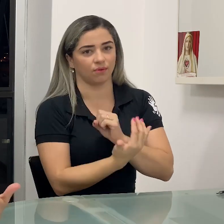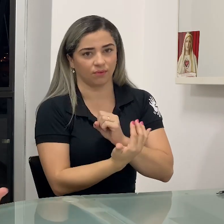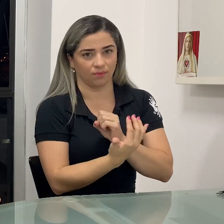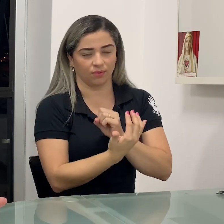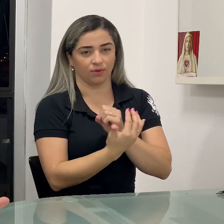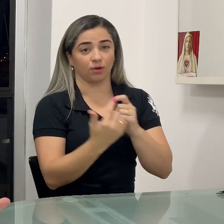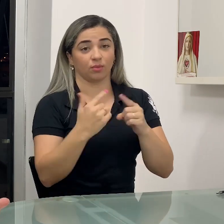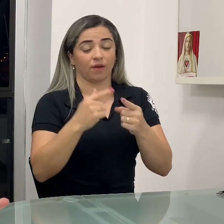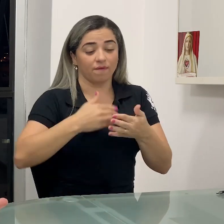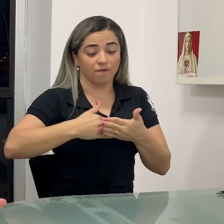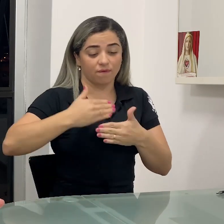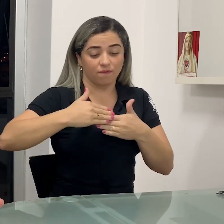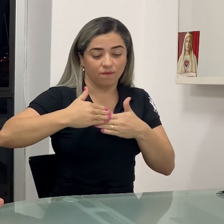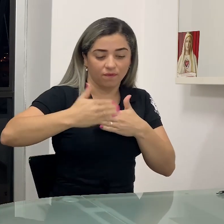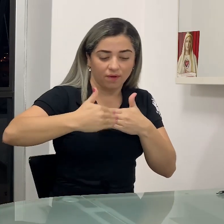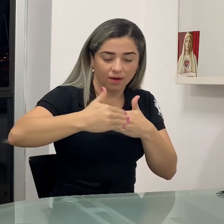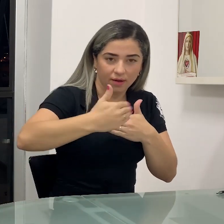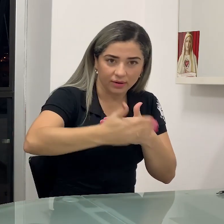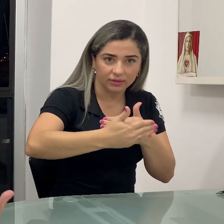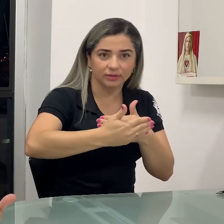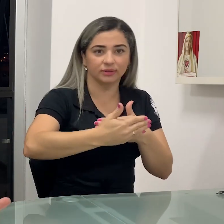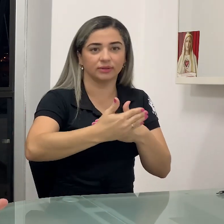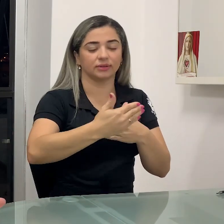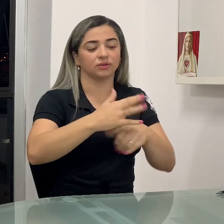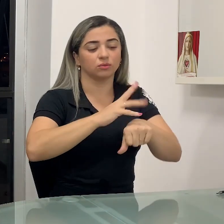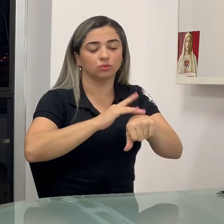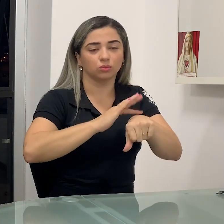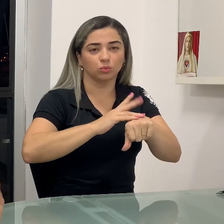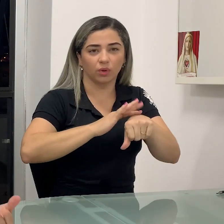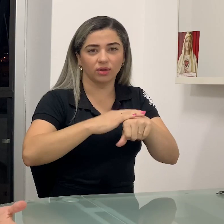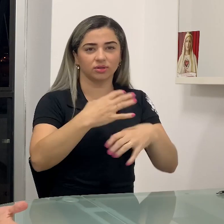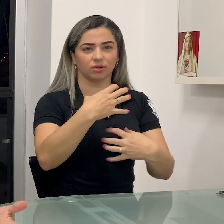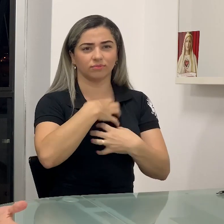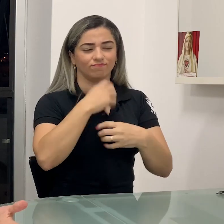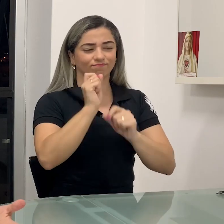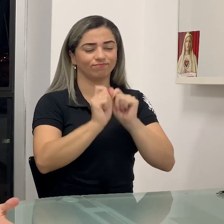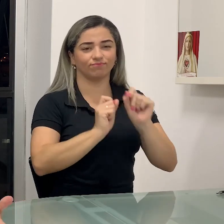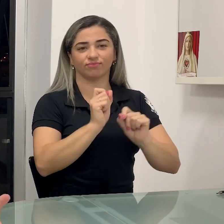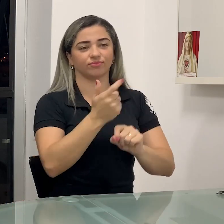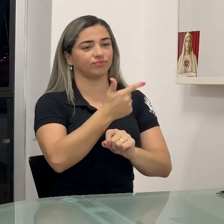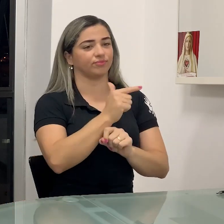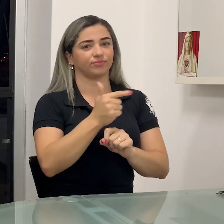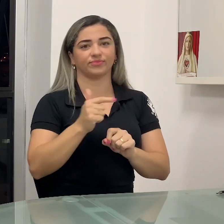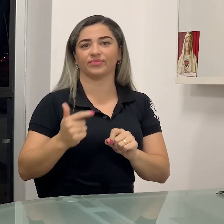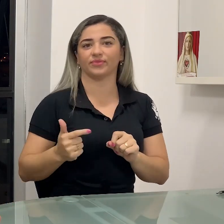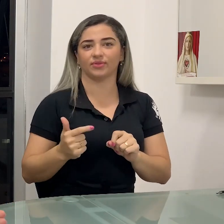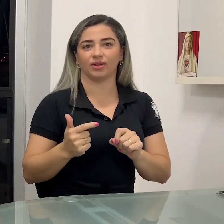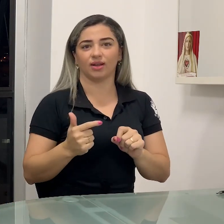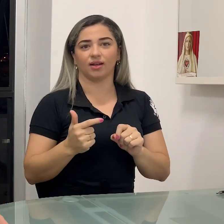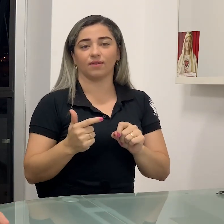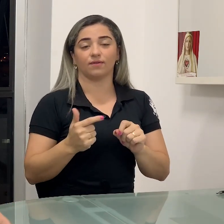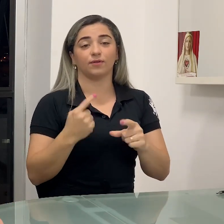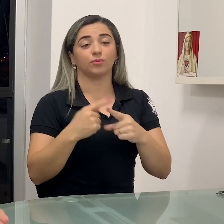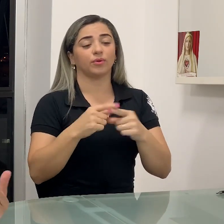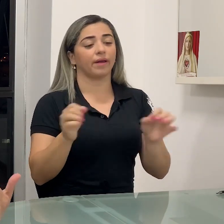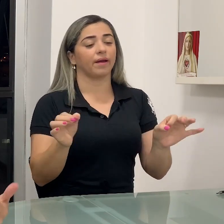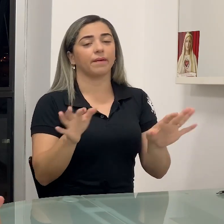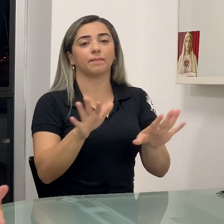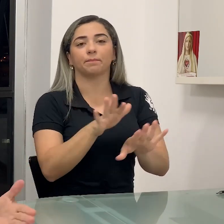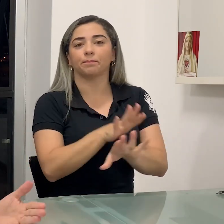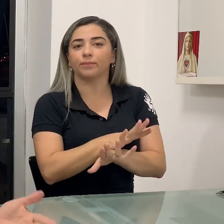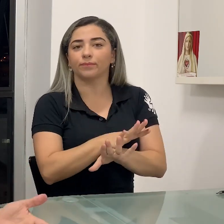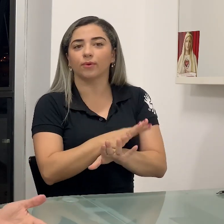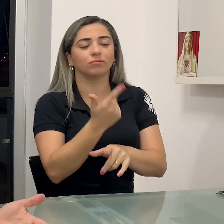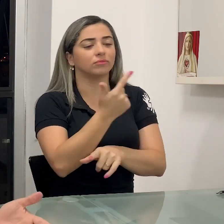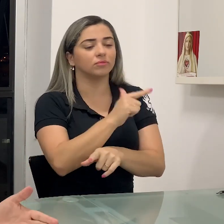de agudização da doença, ela não apresentou sintomas ao longo desses dias, o caso está encerrado porque é uma